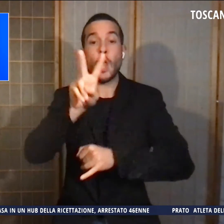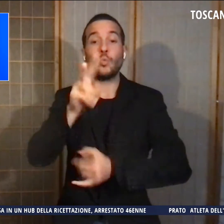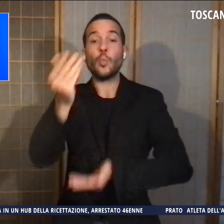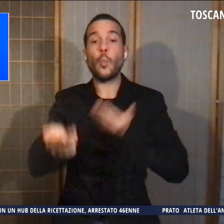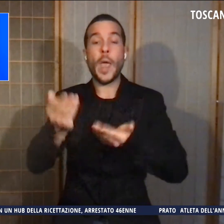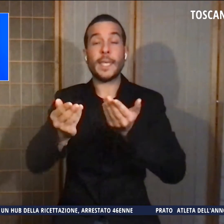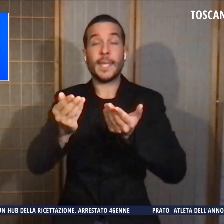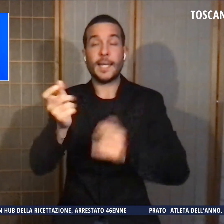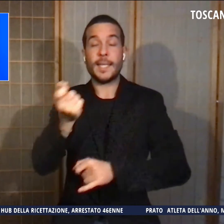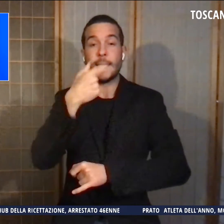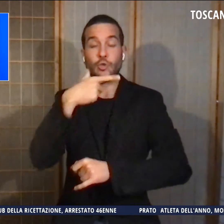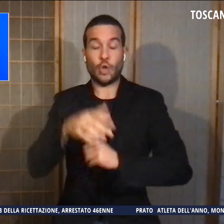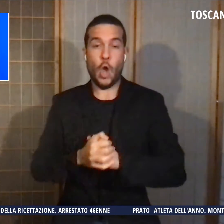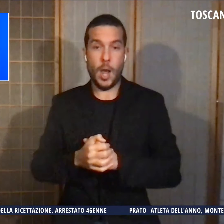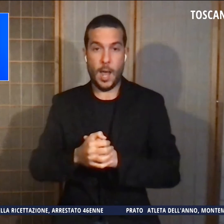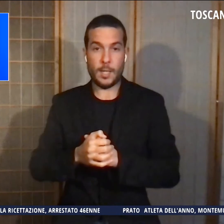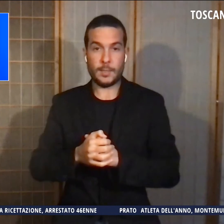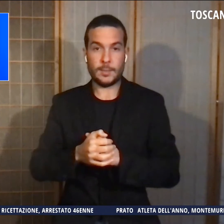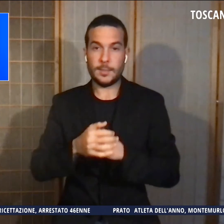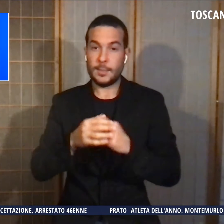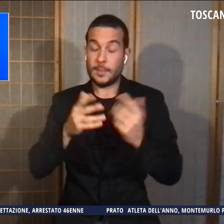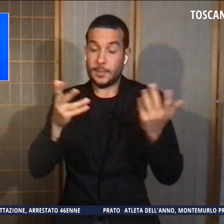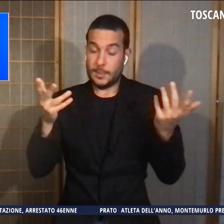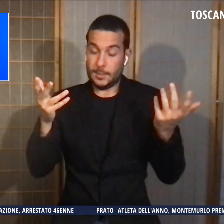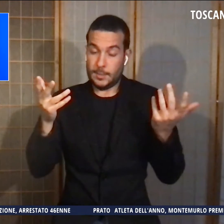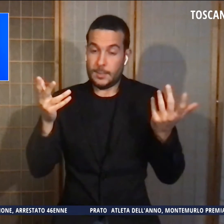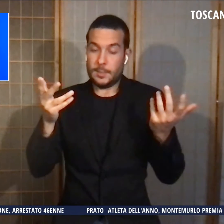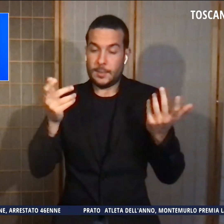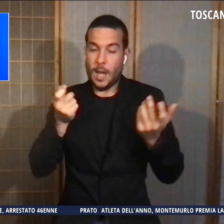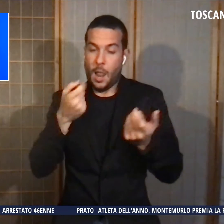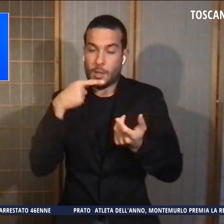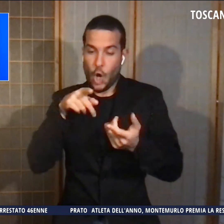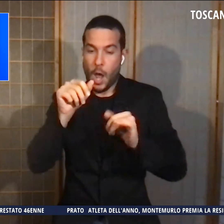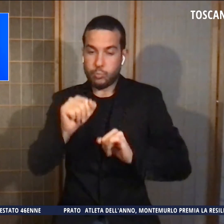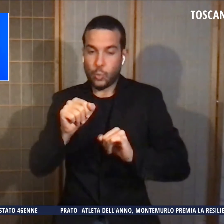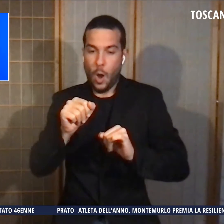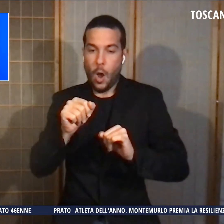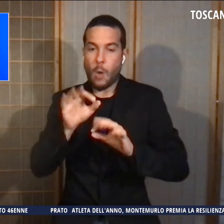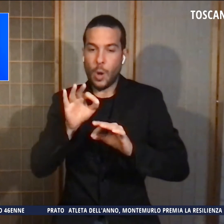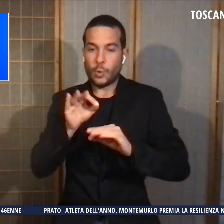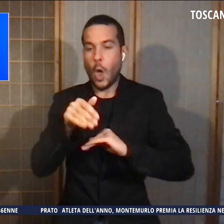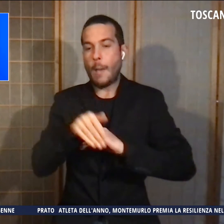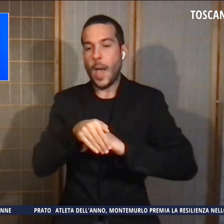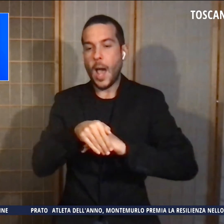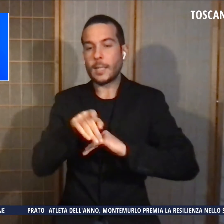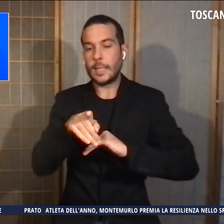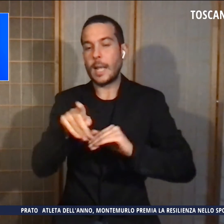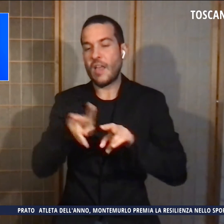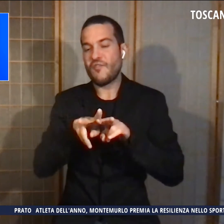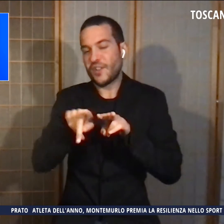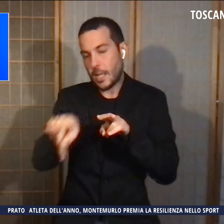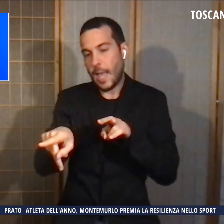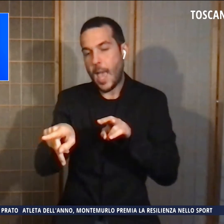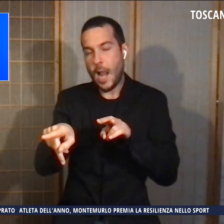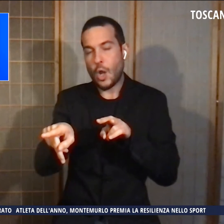Gli investigatori non escludono che la sostanza appartenesse al fratello, proprietario dell'abitazione dove viveva. Il